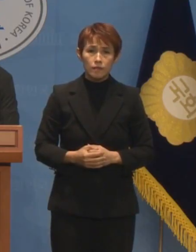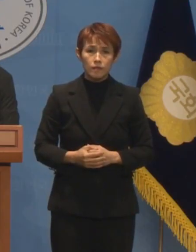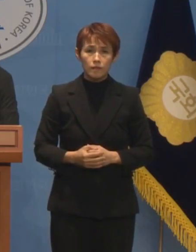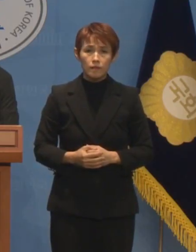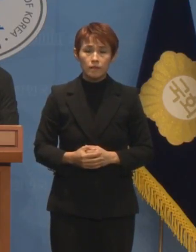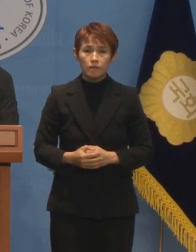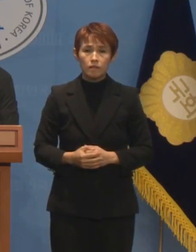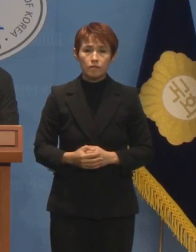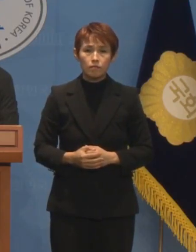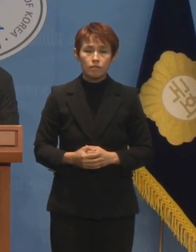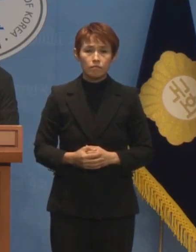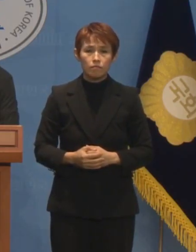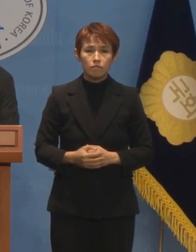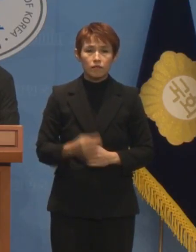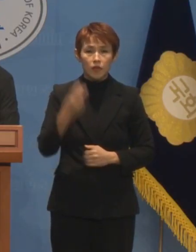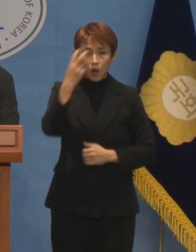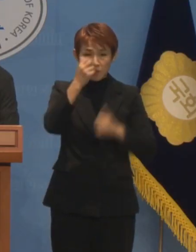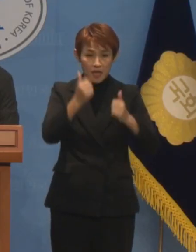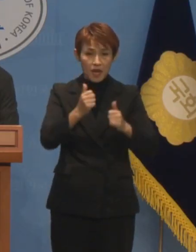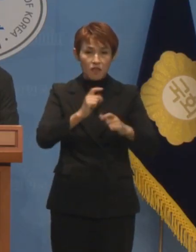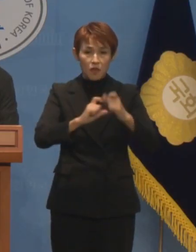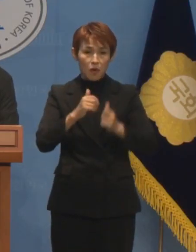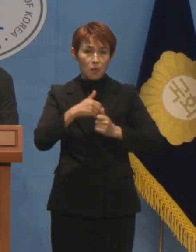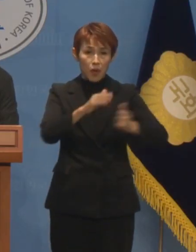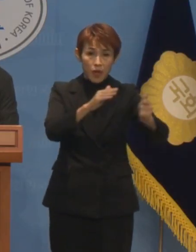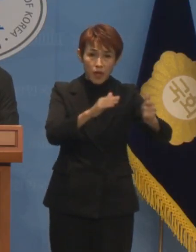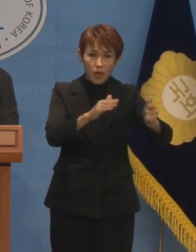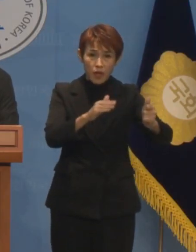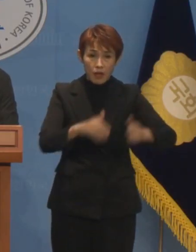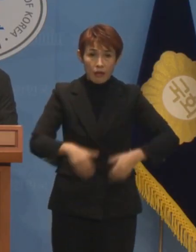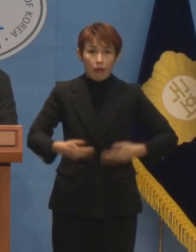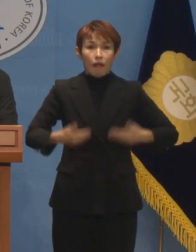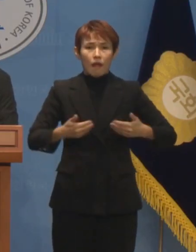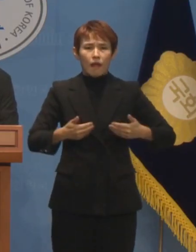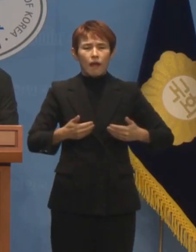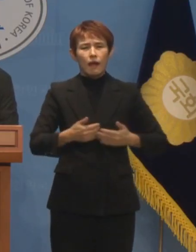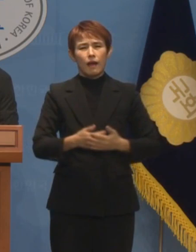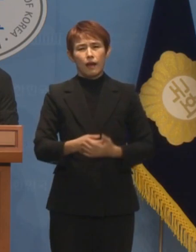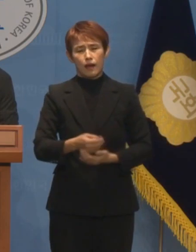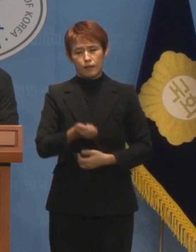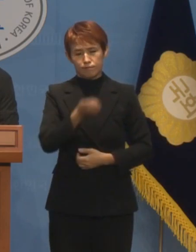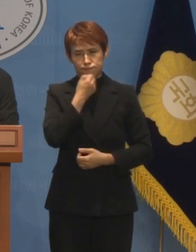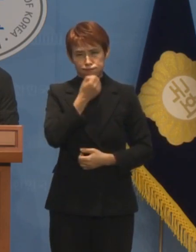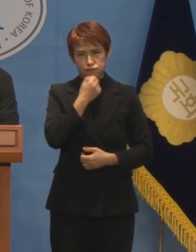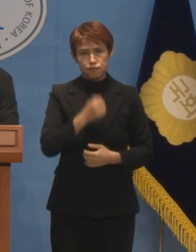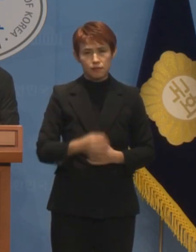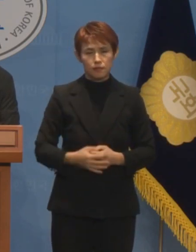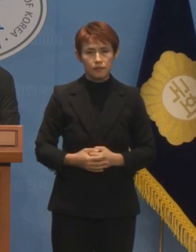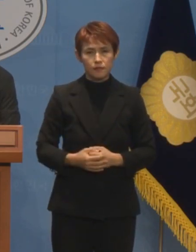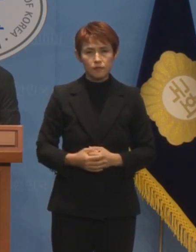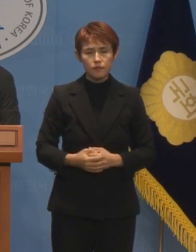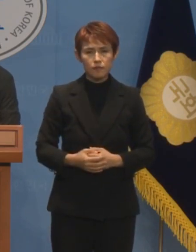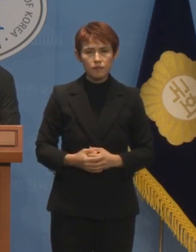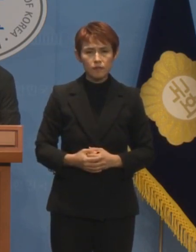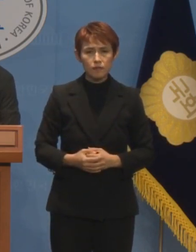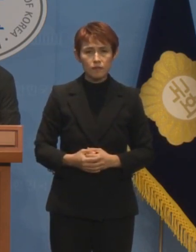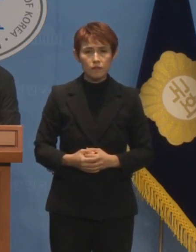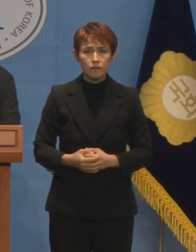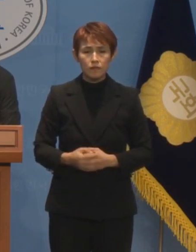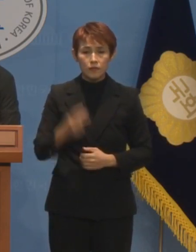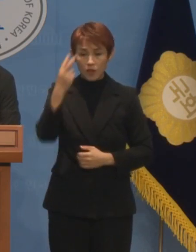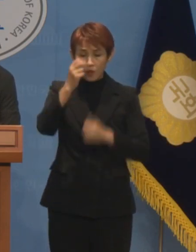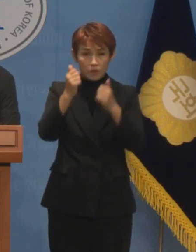부랴부랴 검사를 추가 파견한다고 하니 그저 실수도 아깝습니다. 게다가